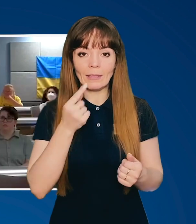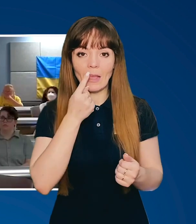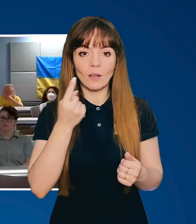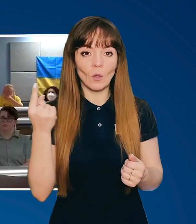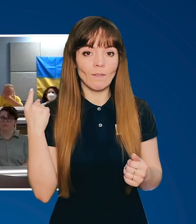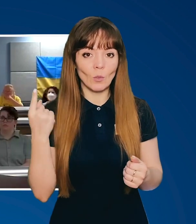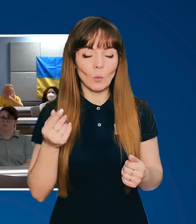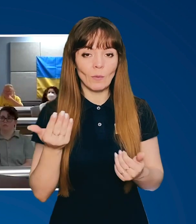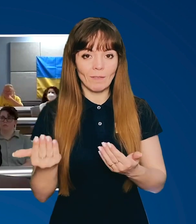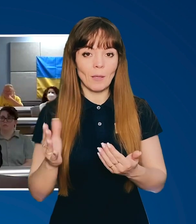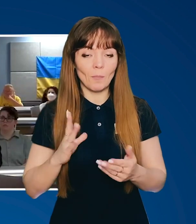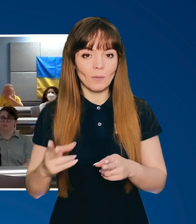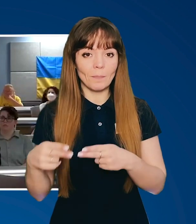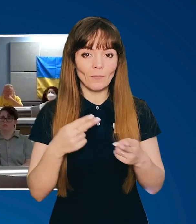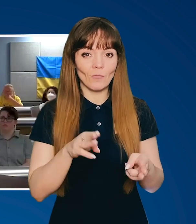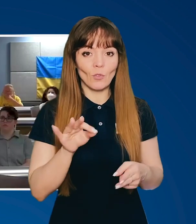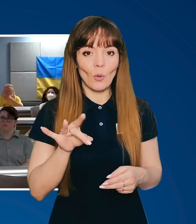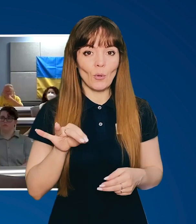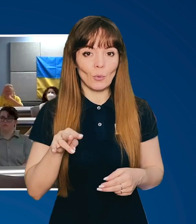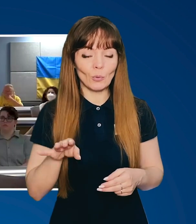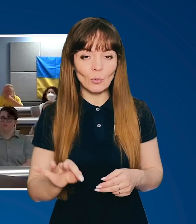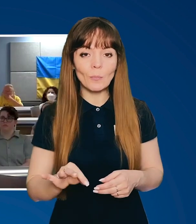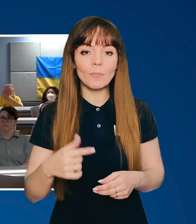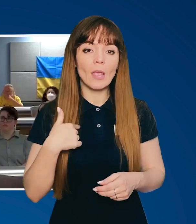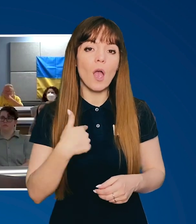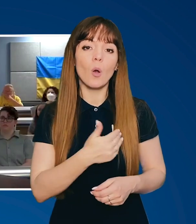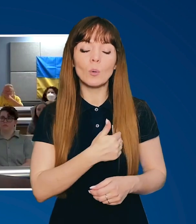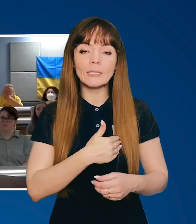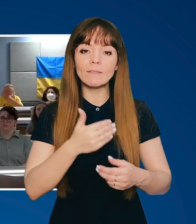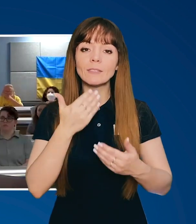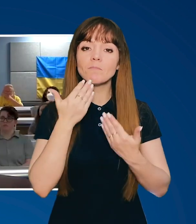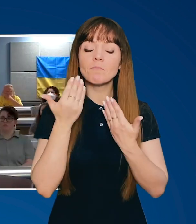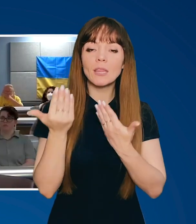так давно ви були актором, і я хотів спитати,